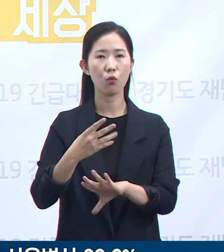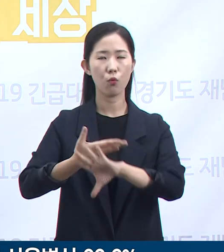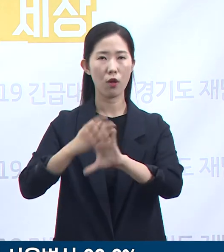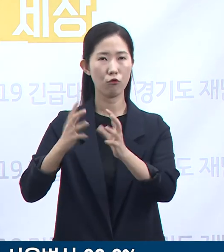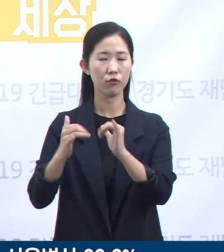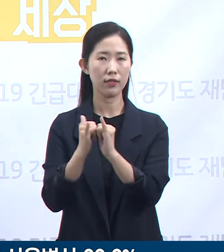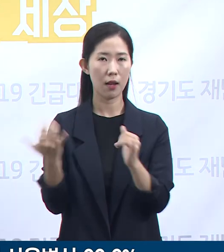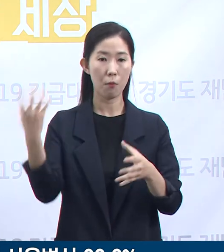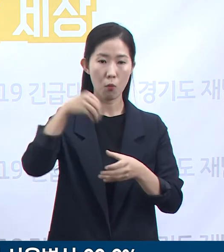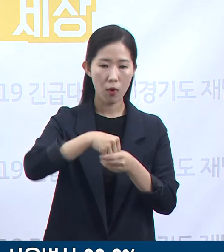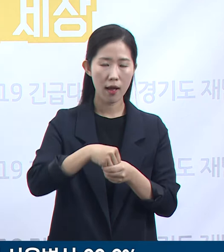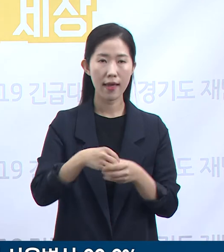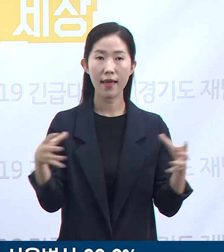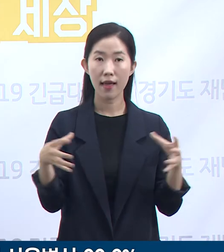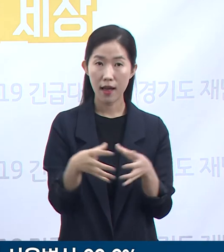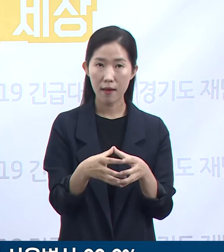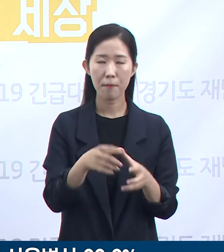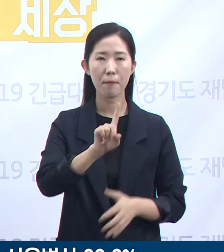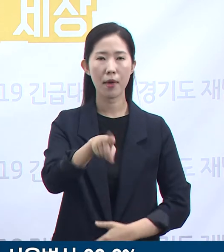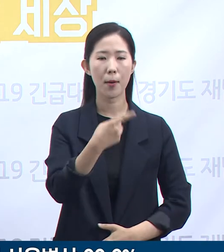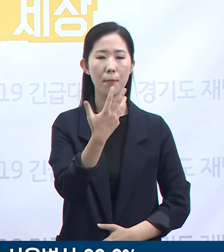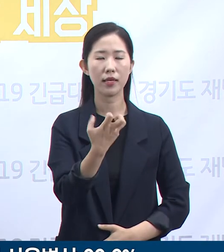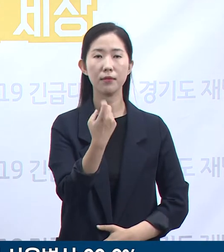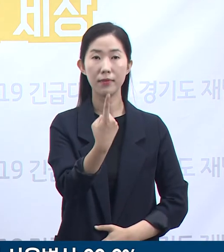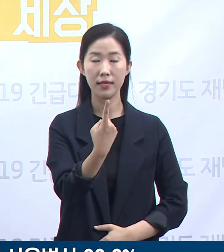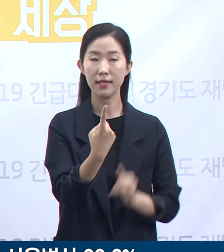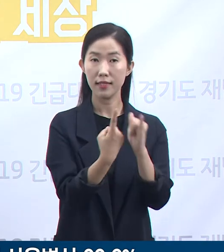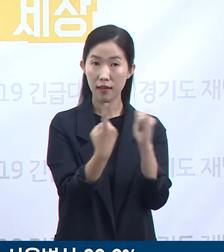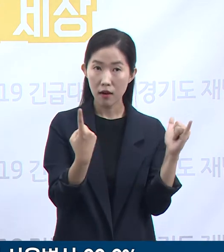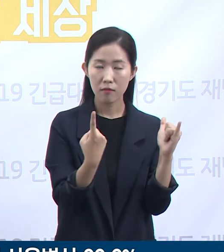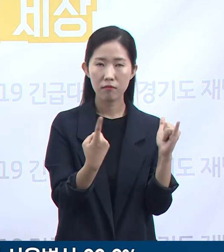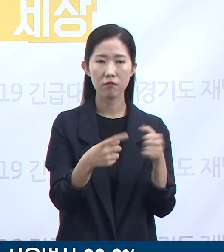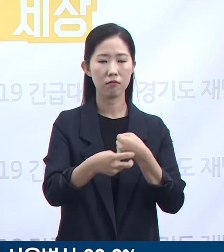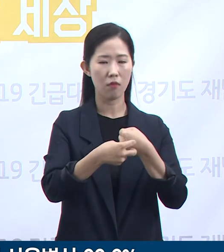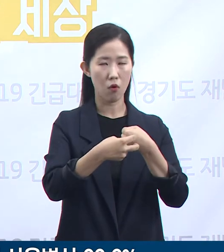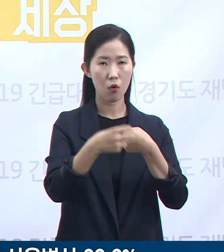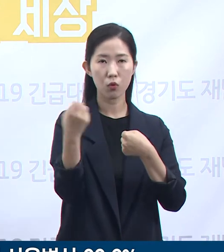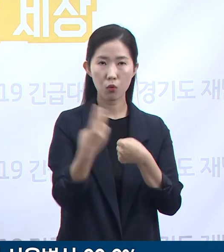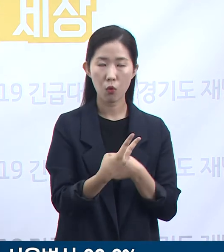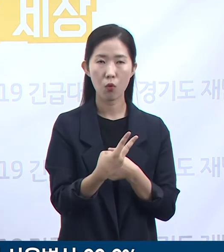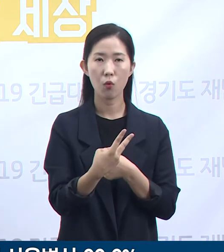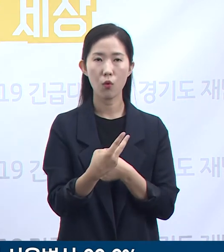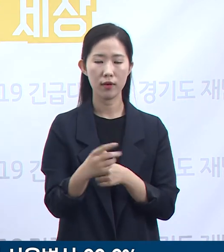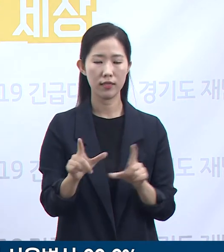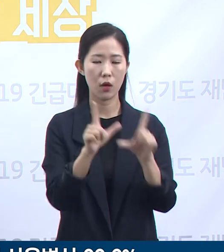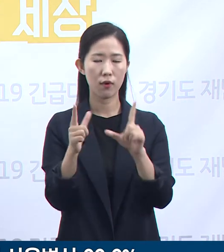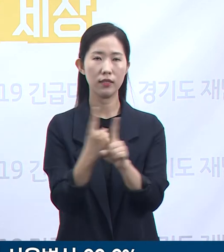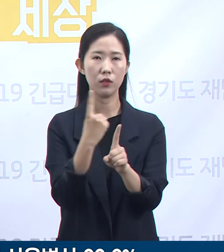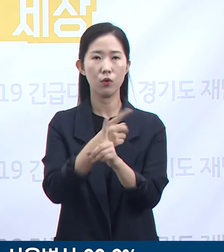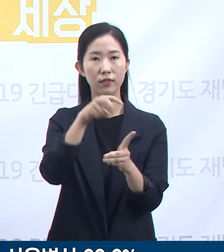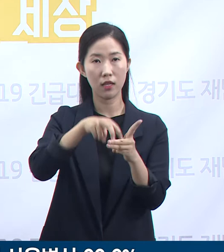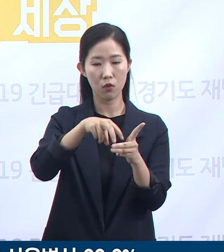181명의 확진자가 도내 의료기관과 생활치료센터에서 격리 생활 중입니다.